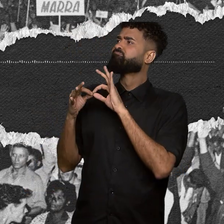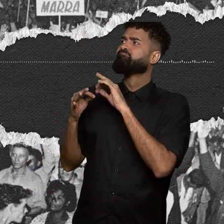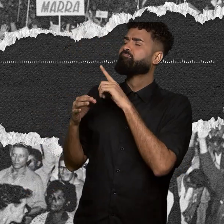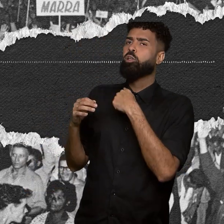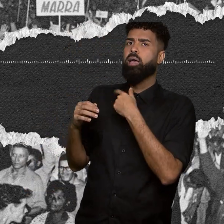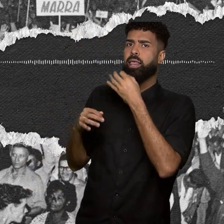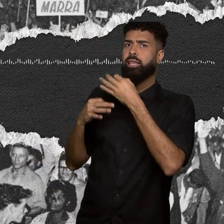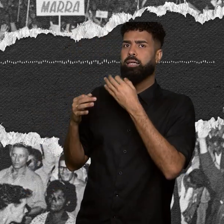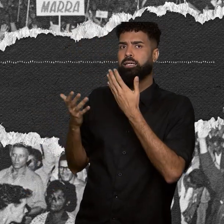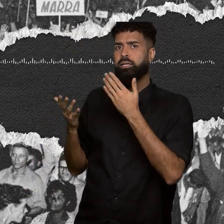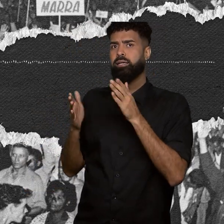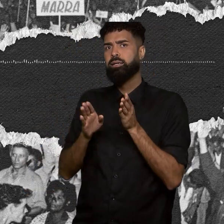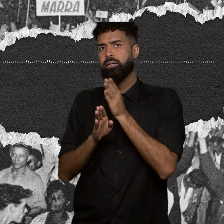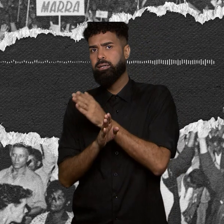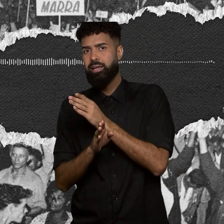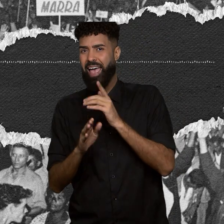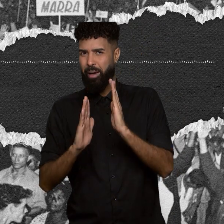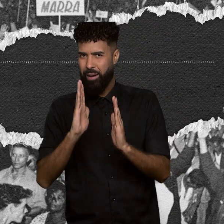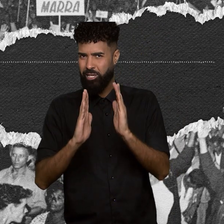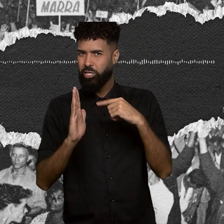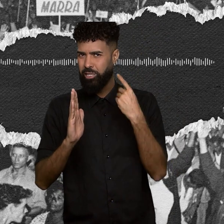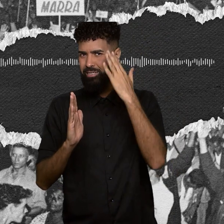da história, a gente já sabe bem o que aconteceu, né?